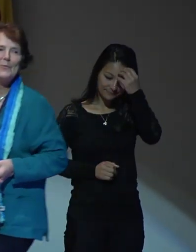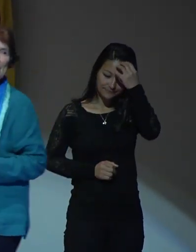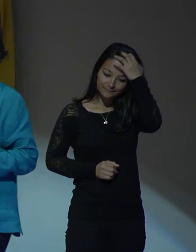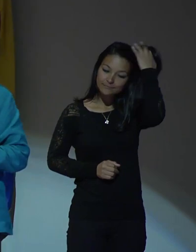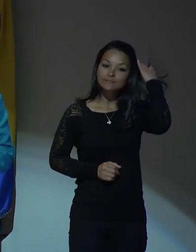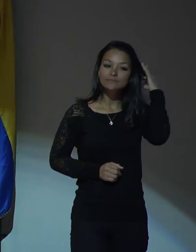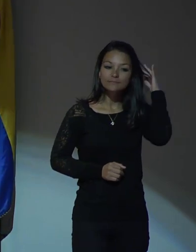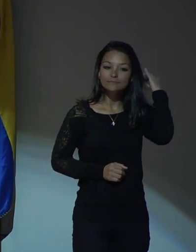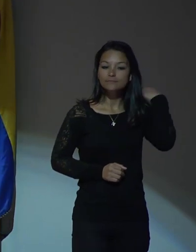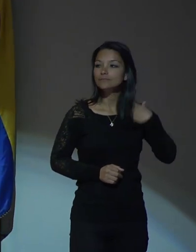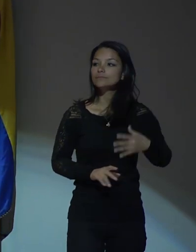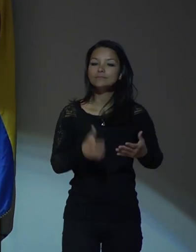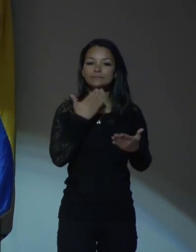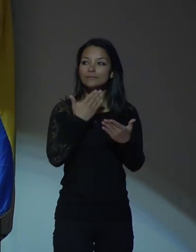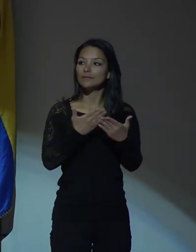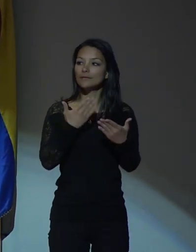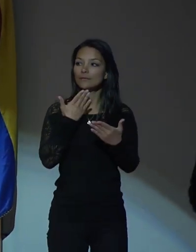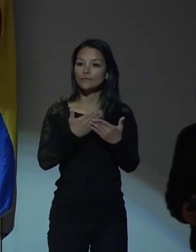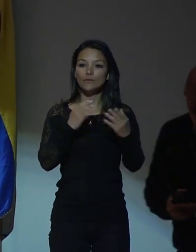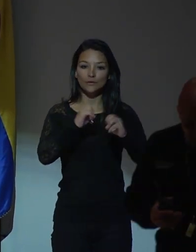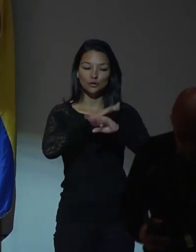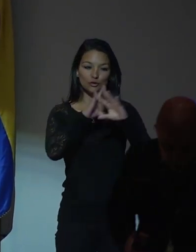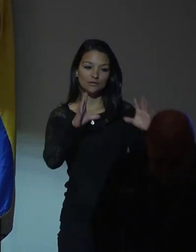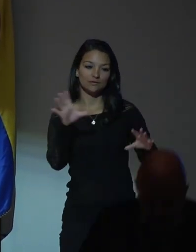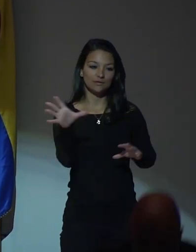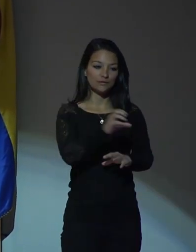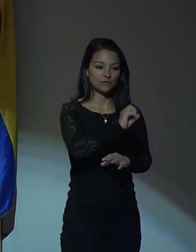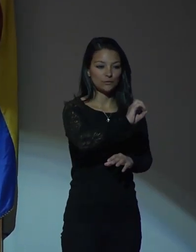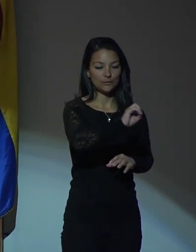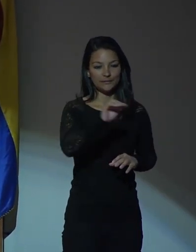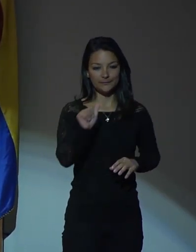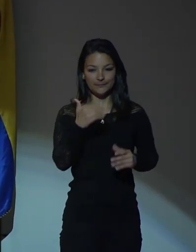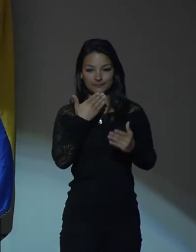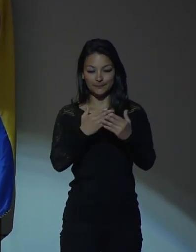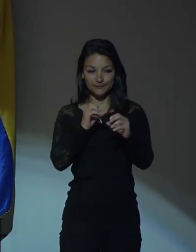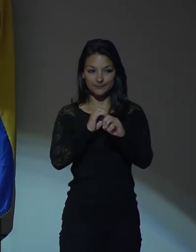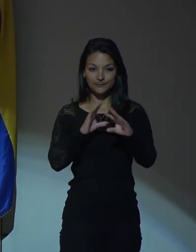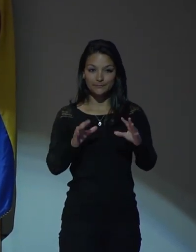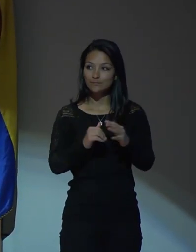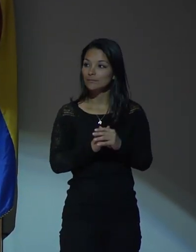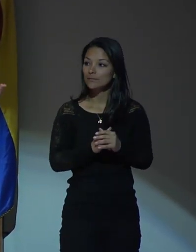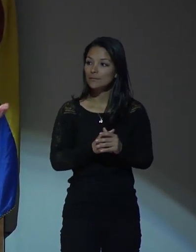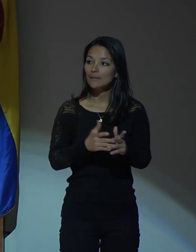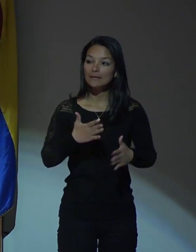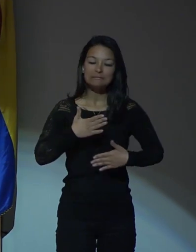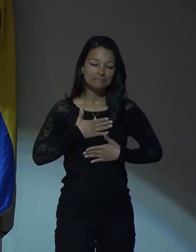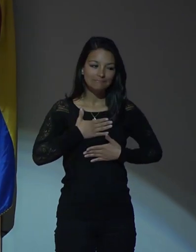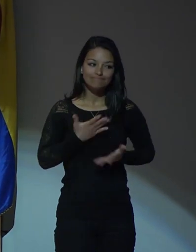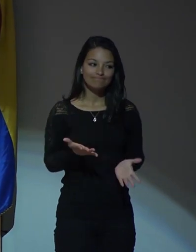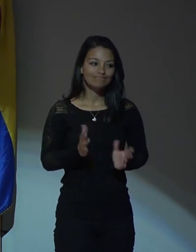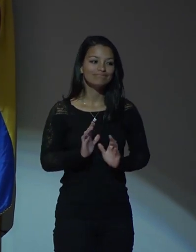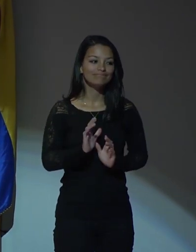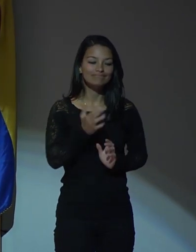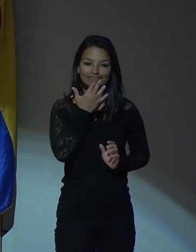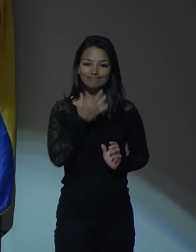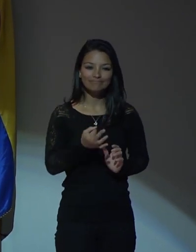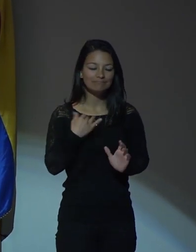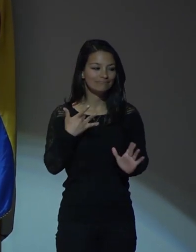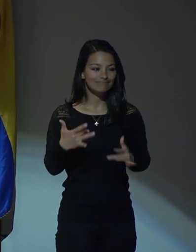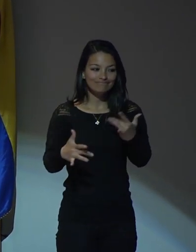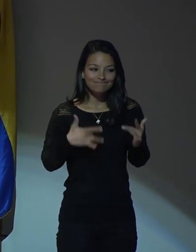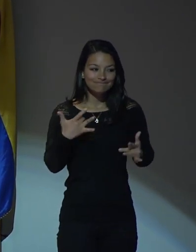Bueno, muy buenos días a todas y a todos. Para mí es una gran